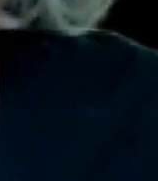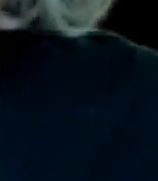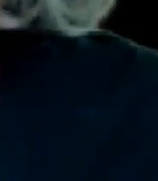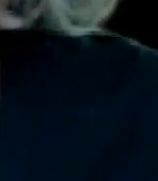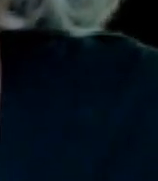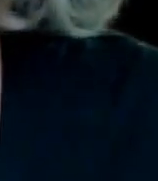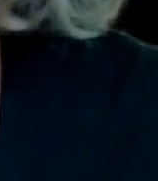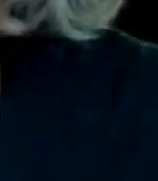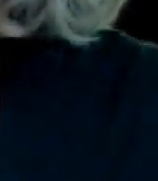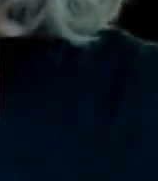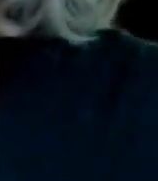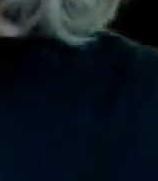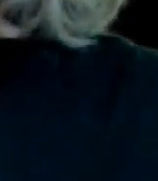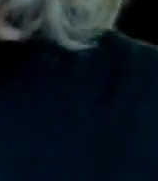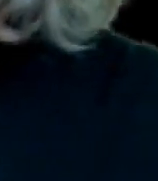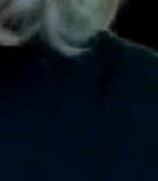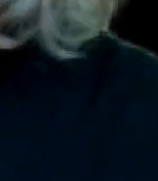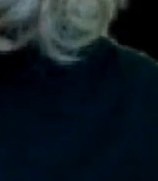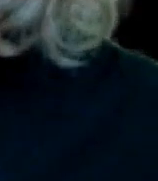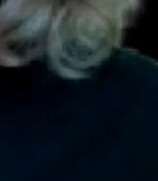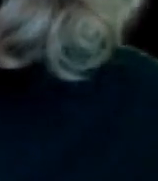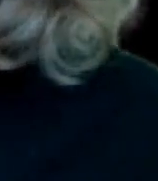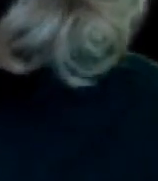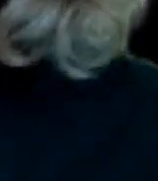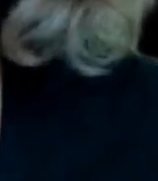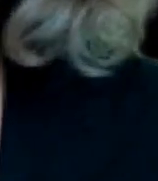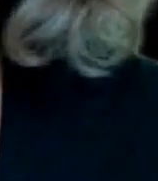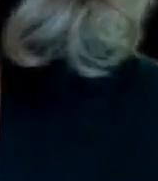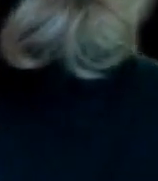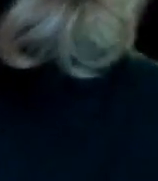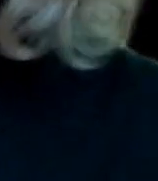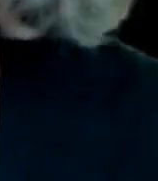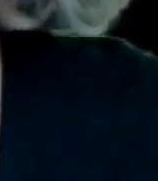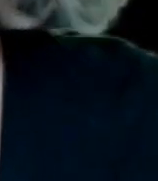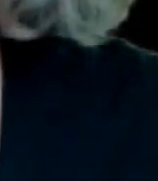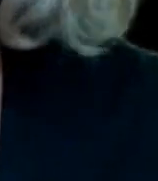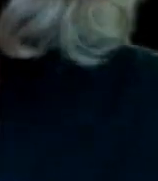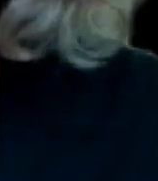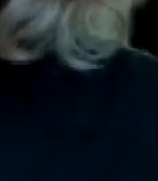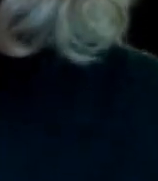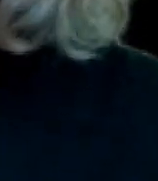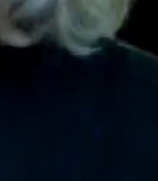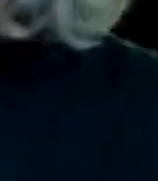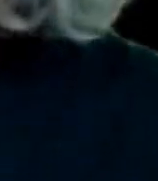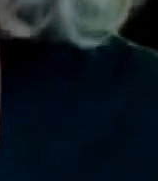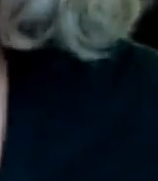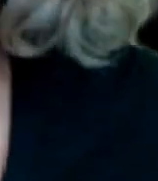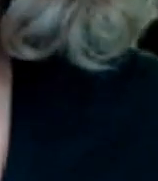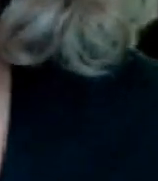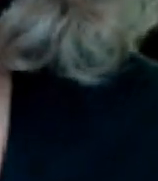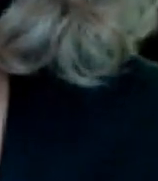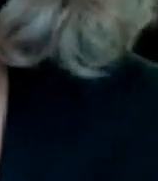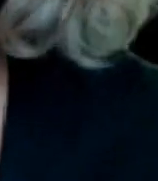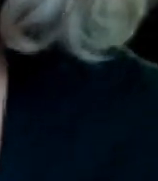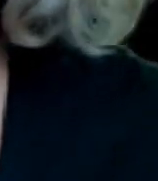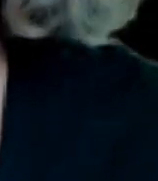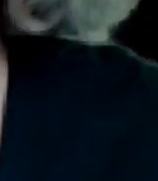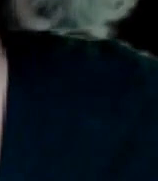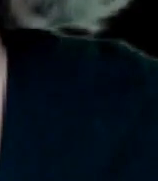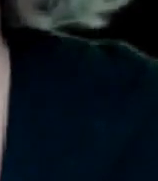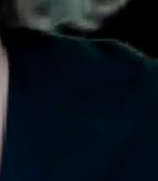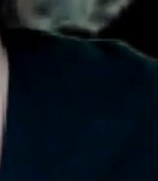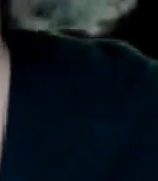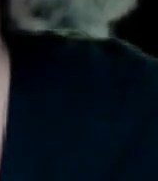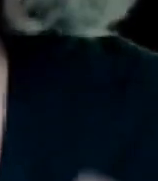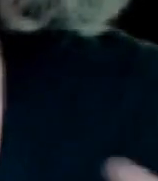pero pues yo digo que cuando la gente abra los ojos también en los otros países como en Perú donde nos están